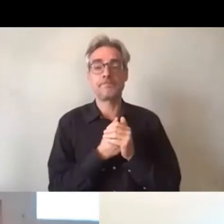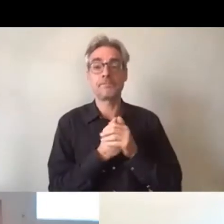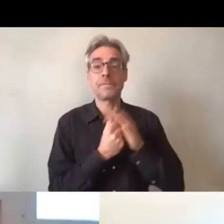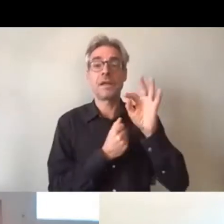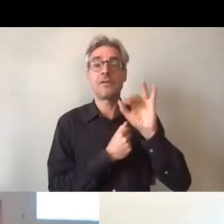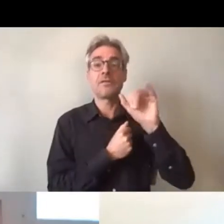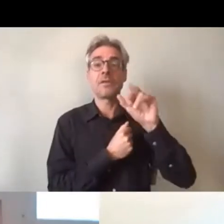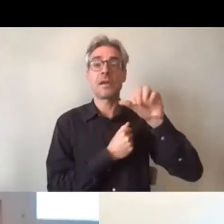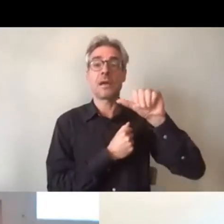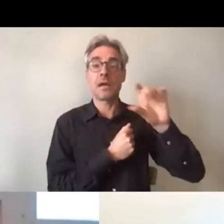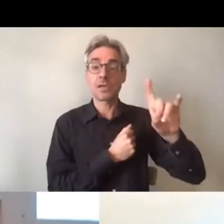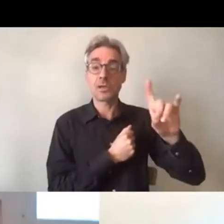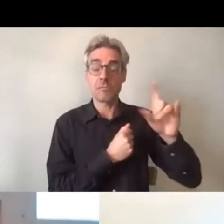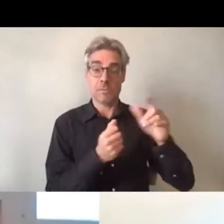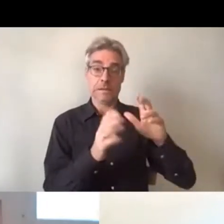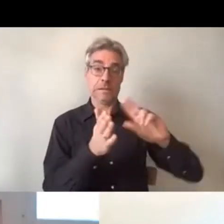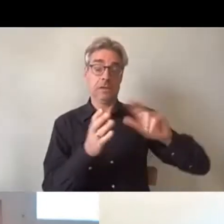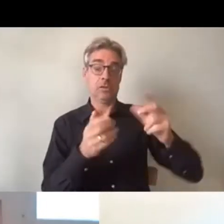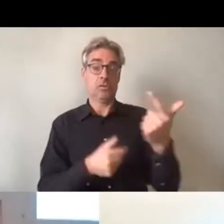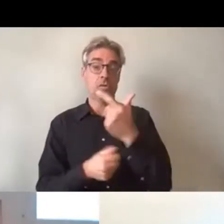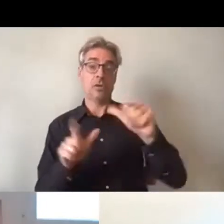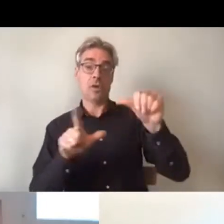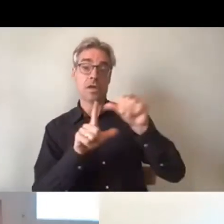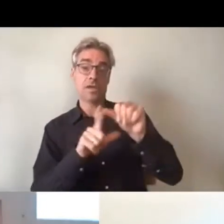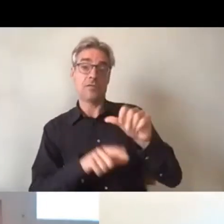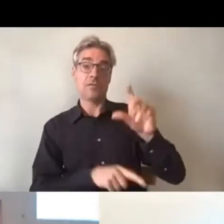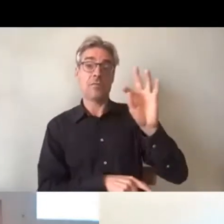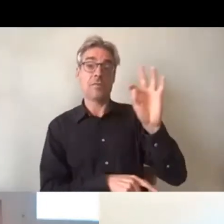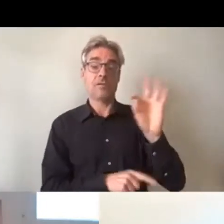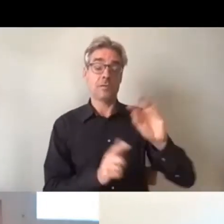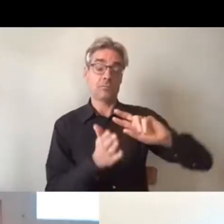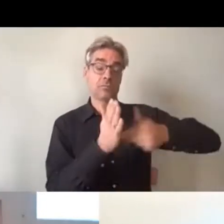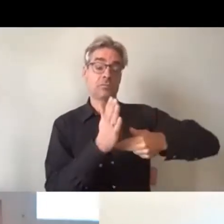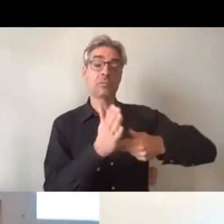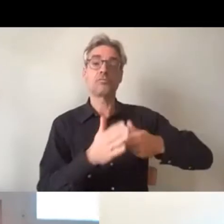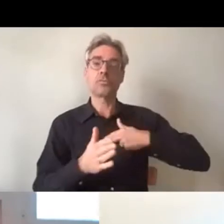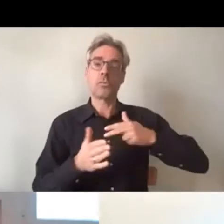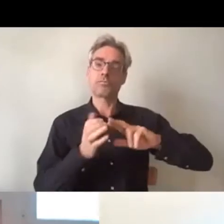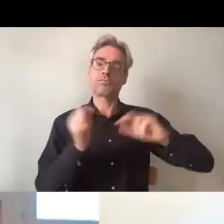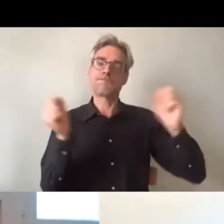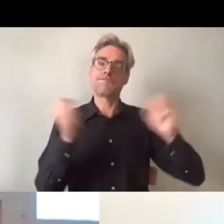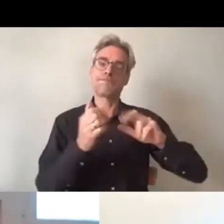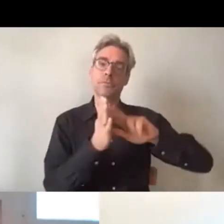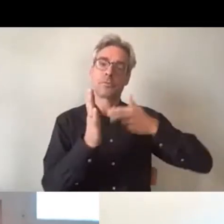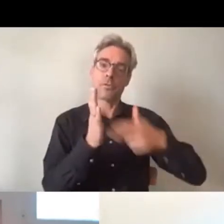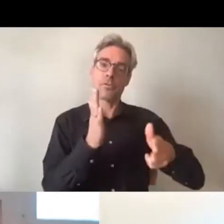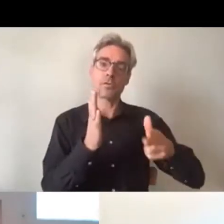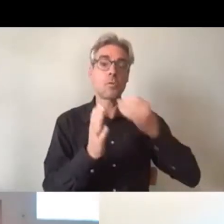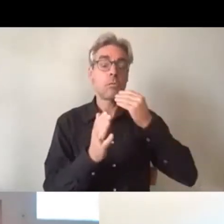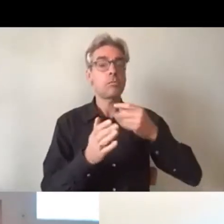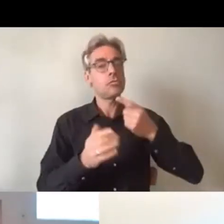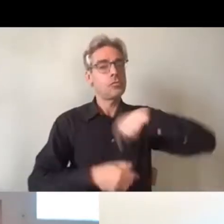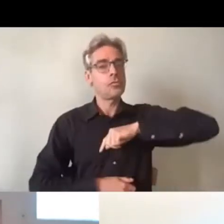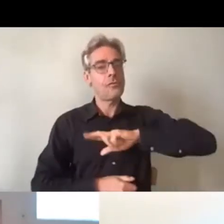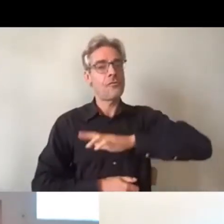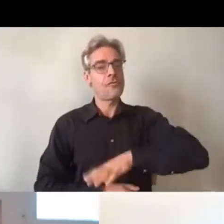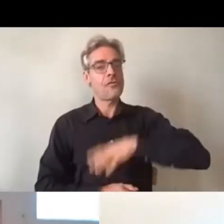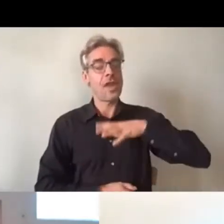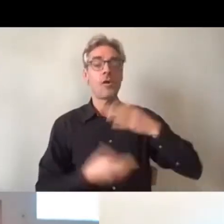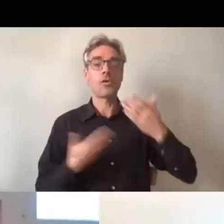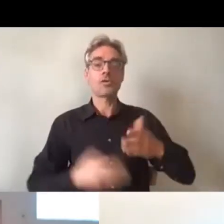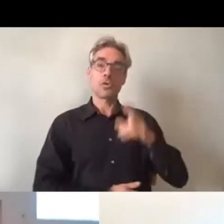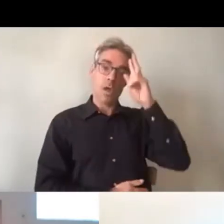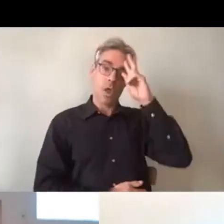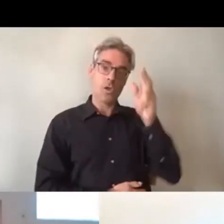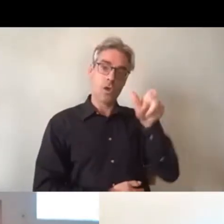conclue cette année par une convention. Et nous sommes très fiers de cette convention conclue avec la FIRA, dont nous aurons l'honneur aujourd'hui de